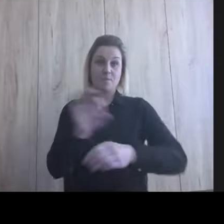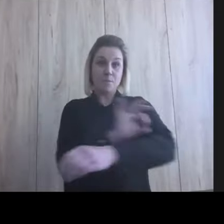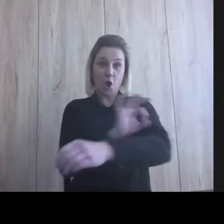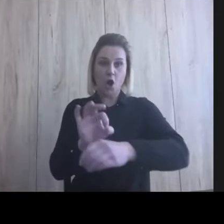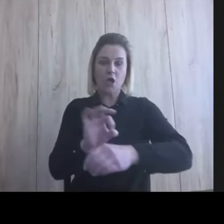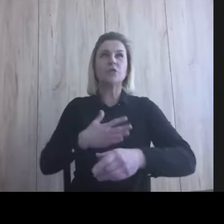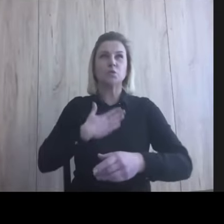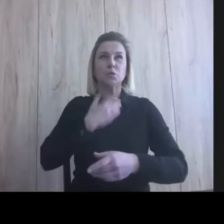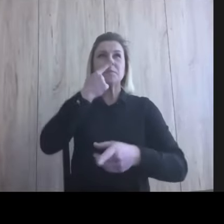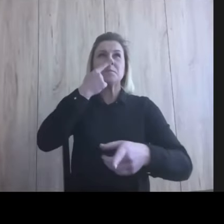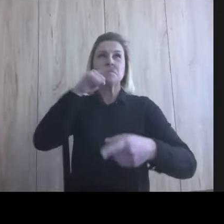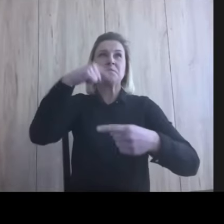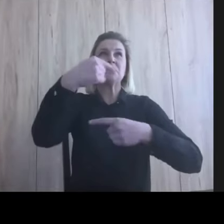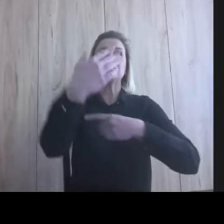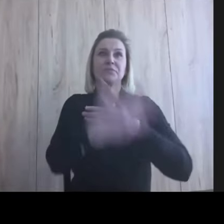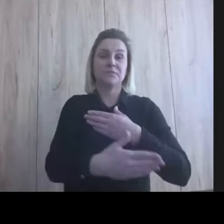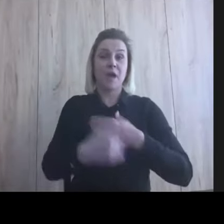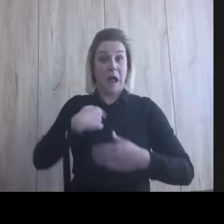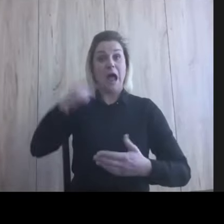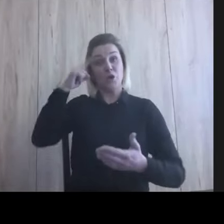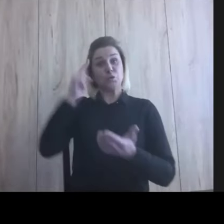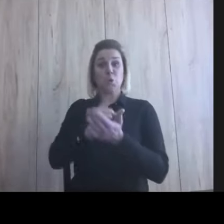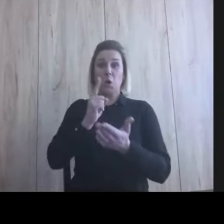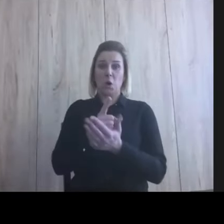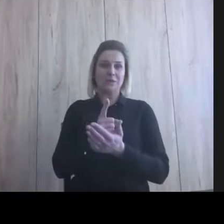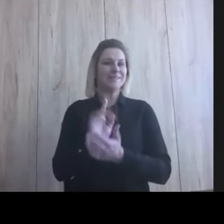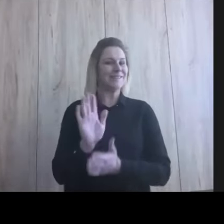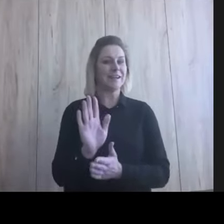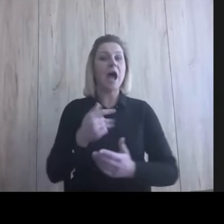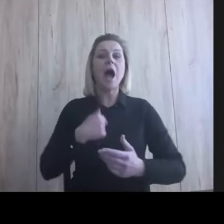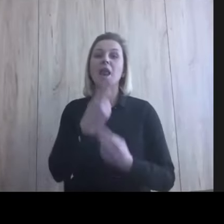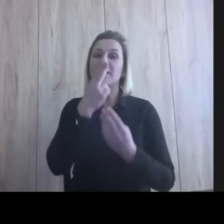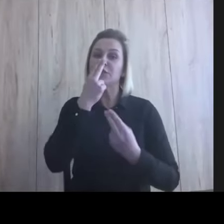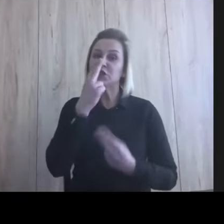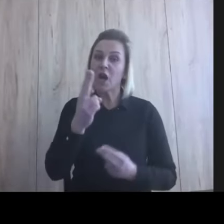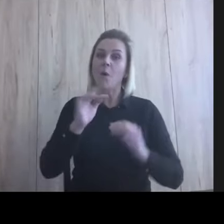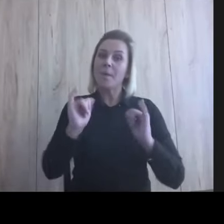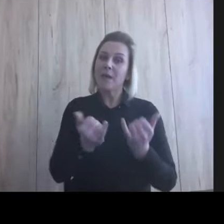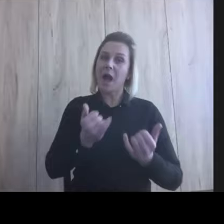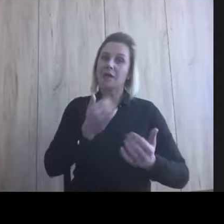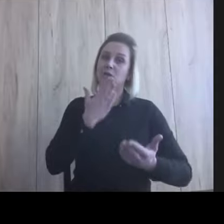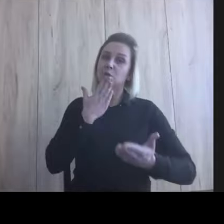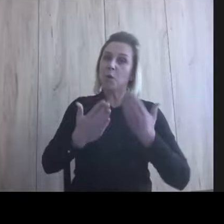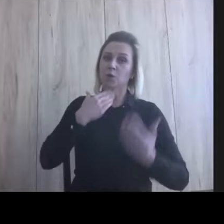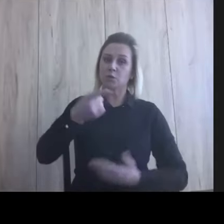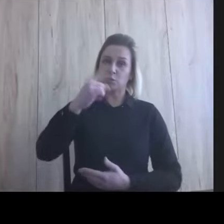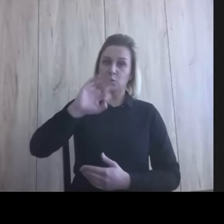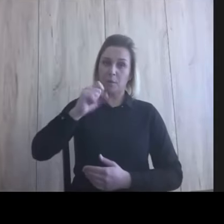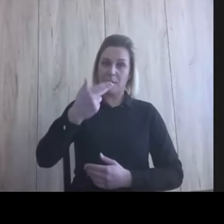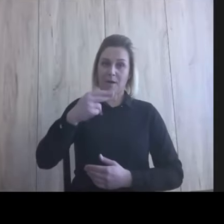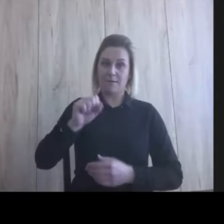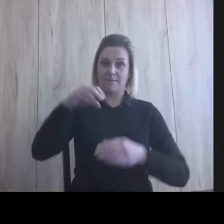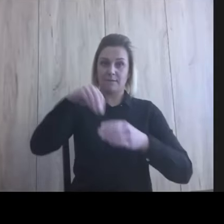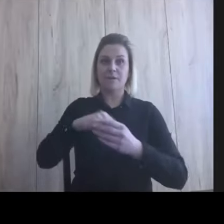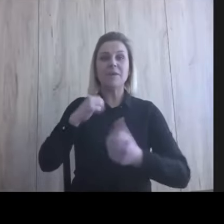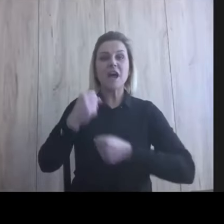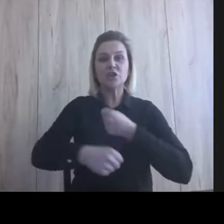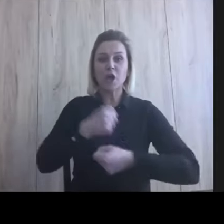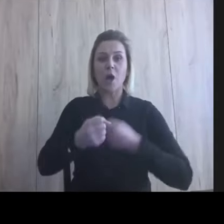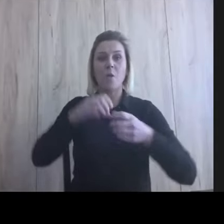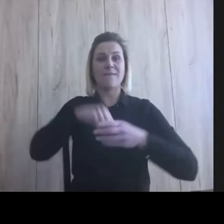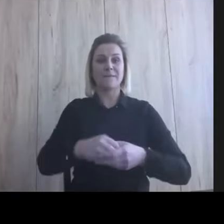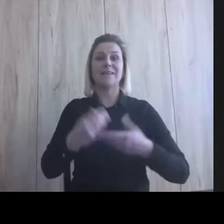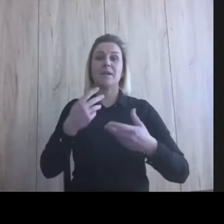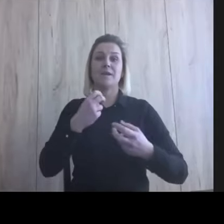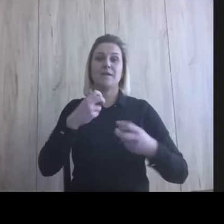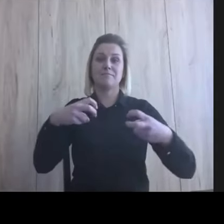nadprzyrządzone zdolności, ale dlatego, że widziałem, jak działa metoda Domana. I ja tak naprawdę w metodzie wirtualnego spaceru